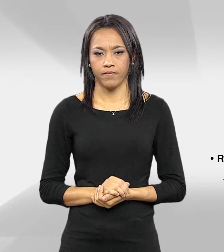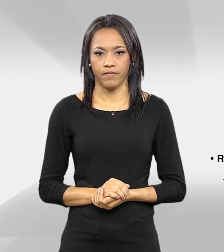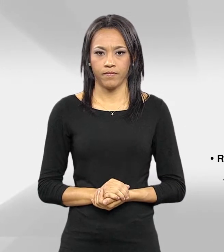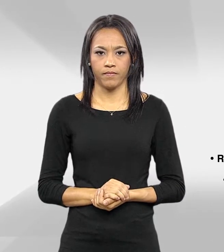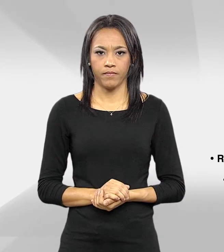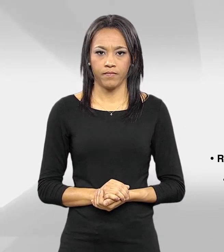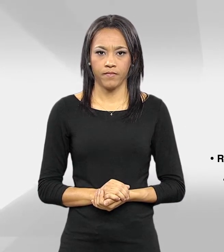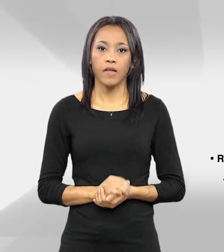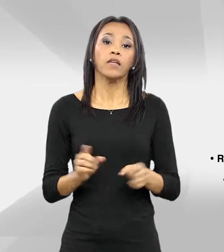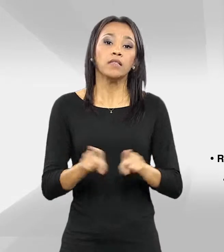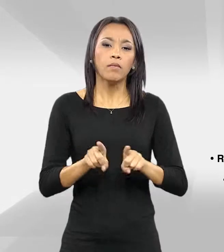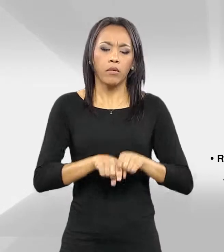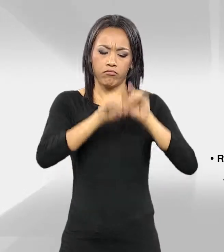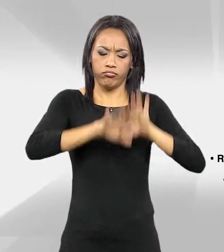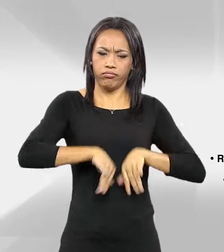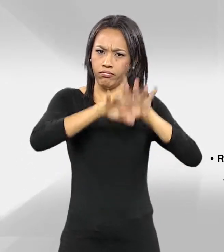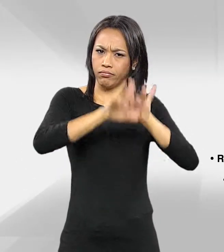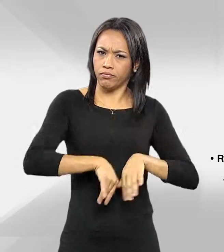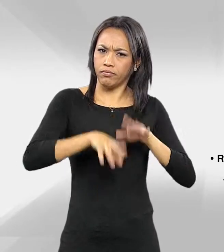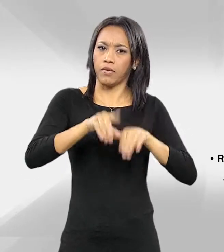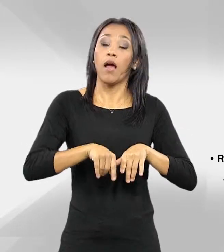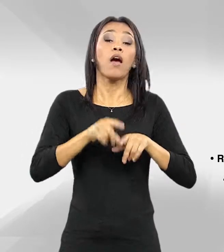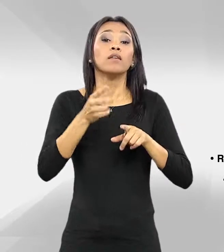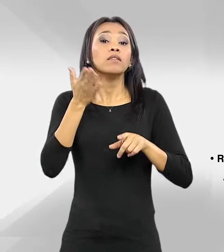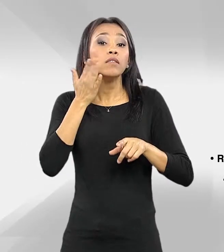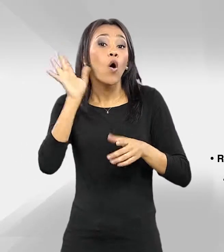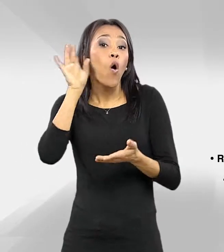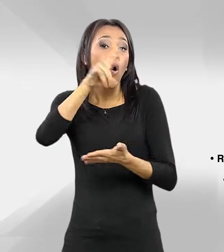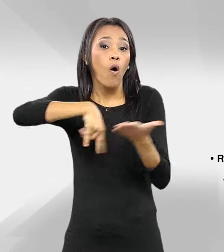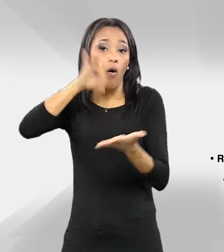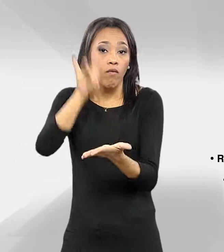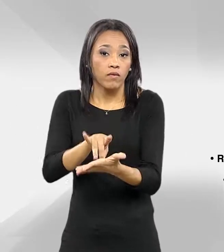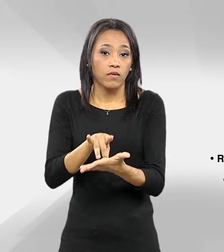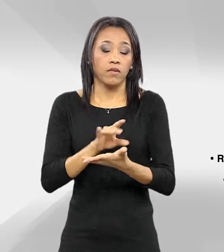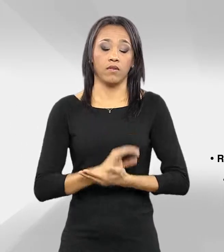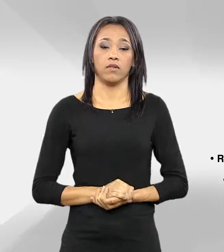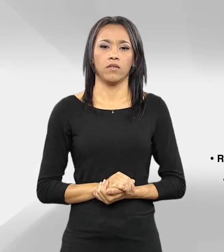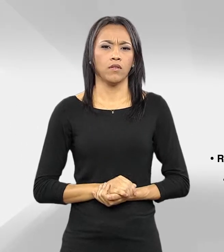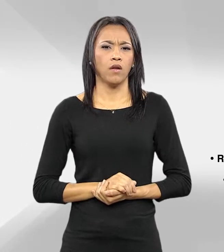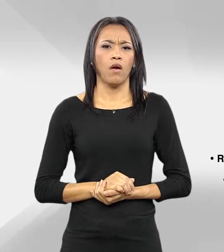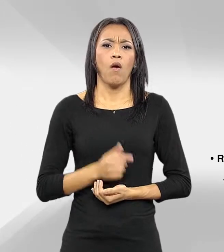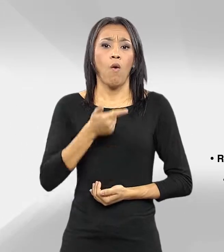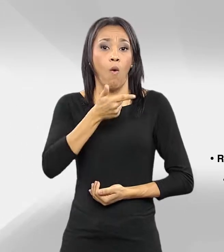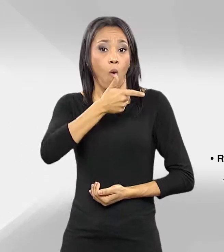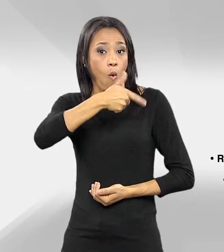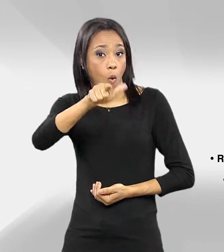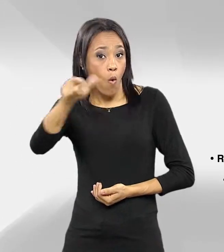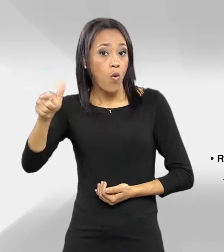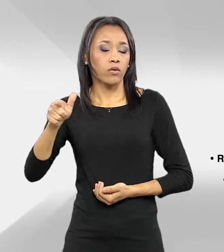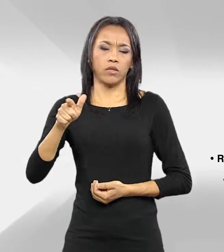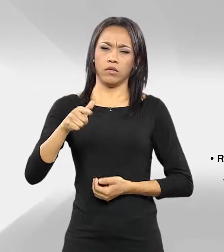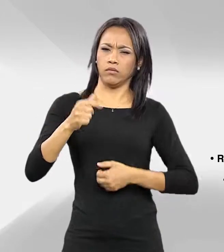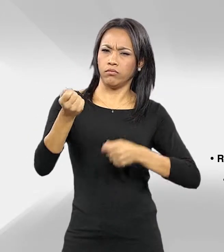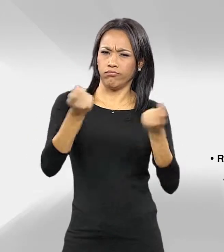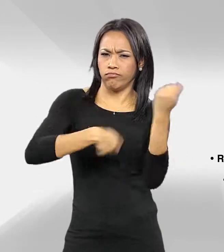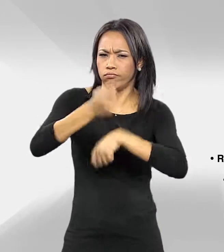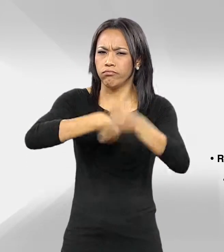etc. Redigir relatórios e documentos oficiais. Outras atividades administrativas e de